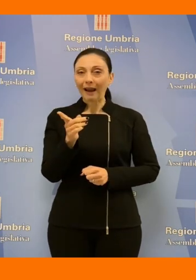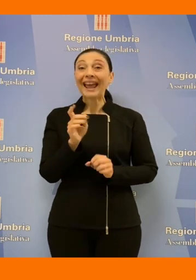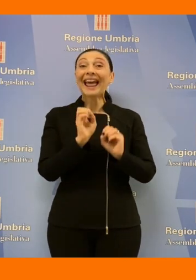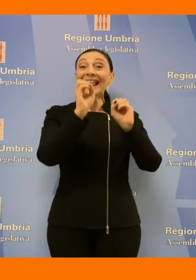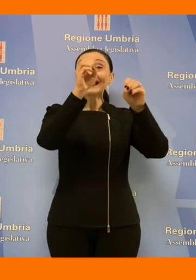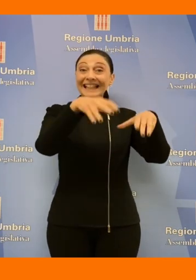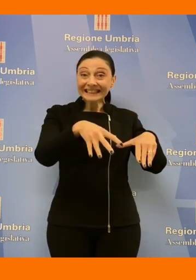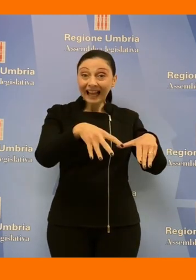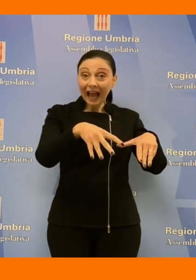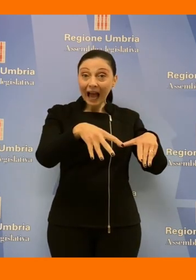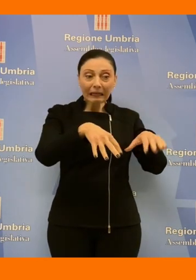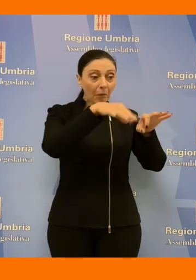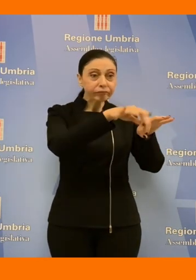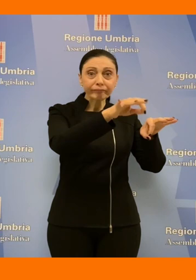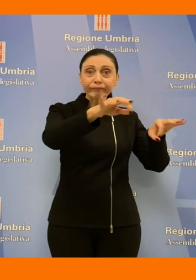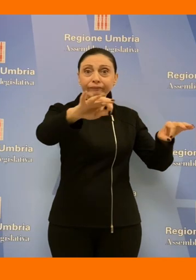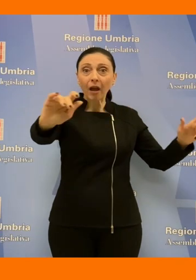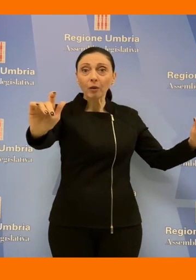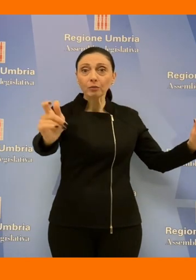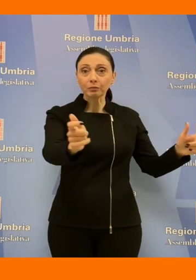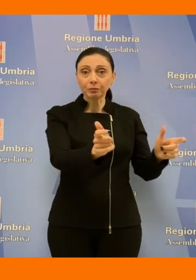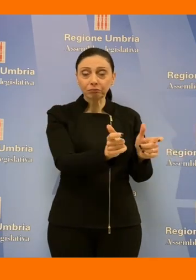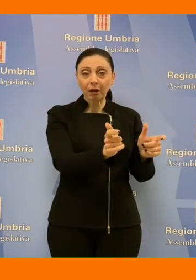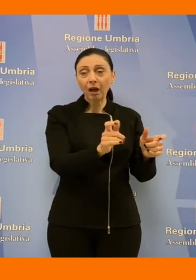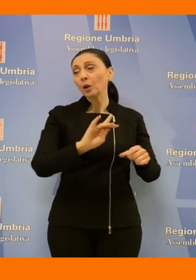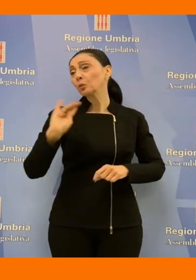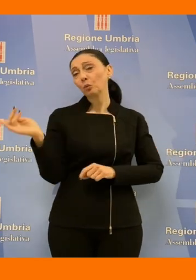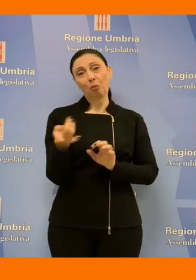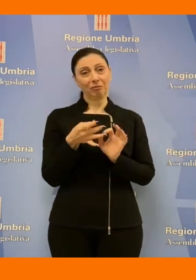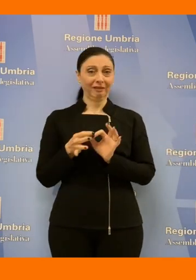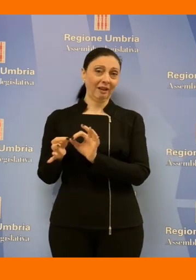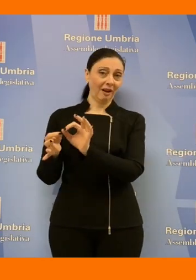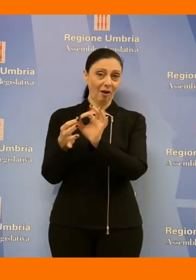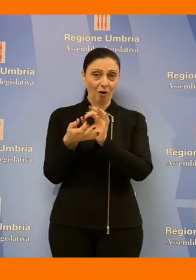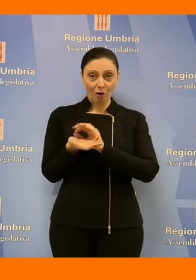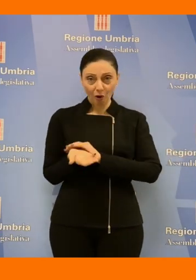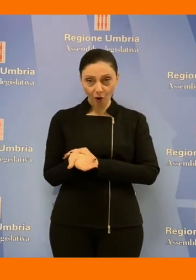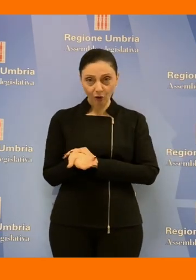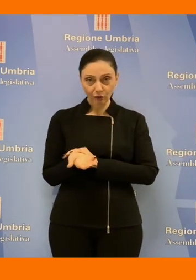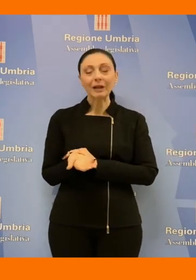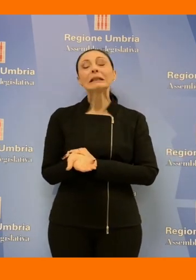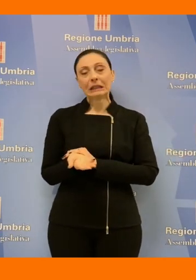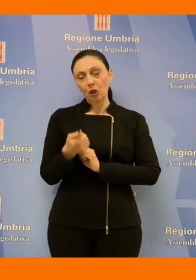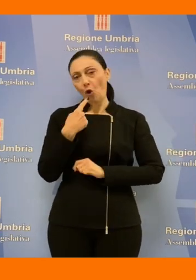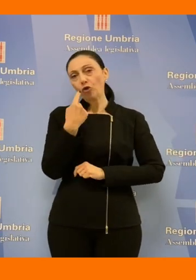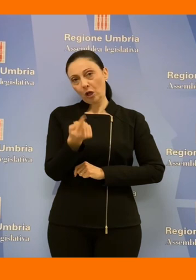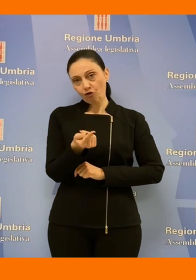di quelle che sono le riscariche che tutti diciamo ci troviamo d'accordo su questo punto intanto diciamo che c'è stata una proroga